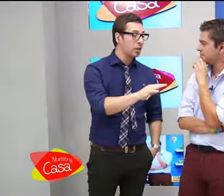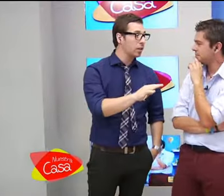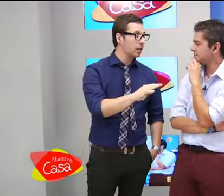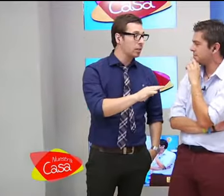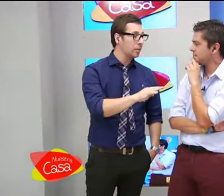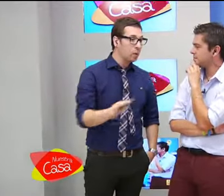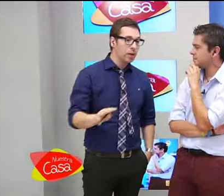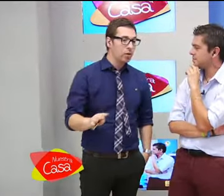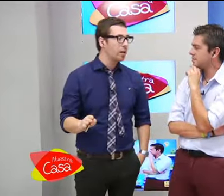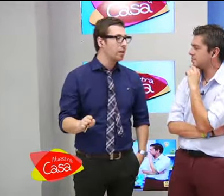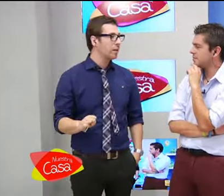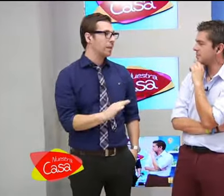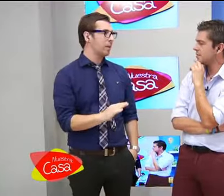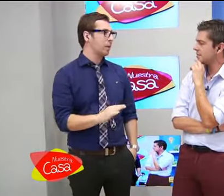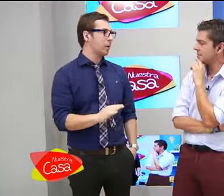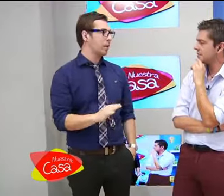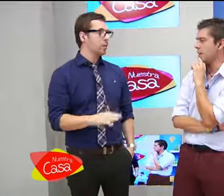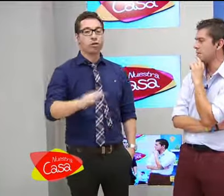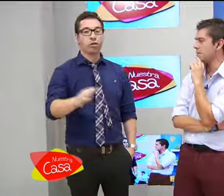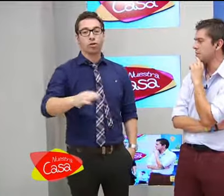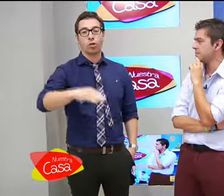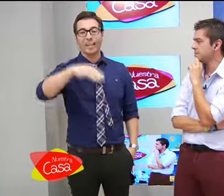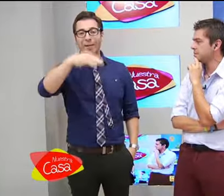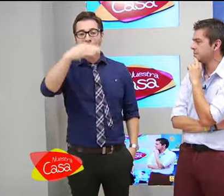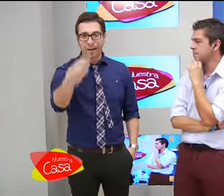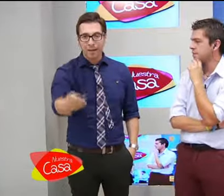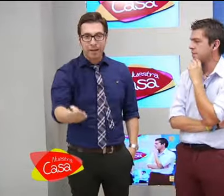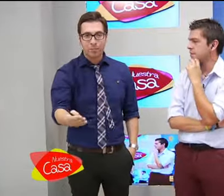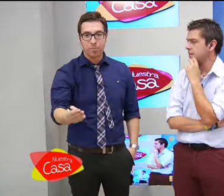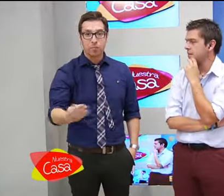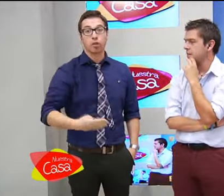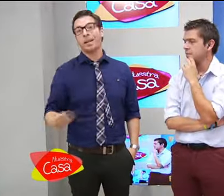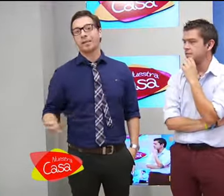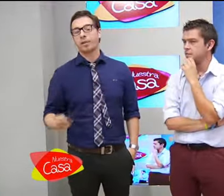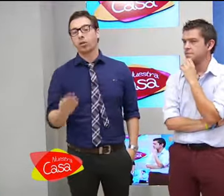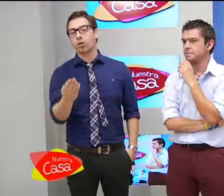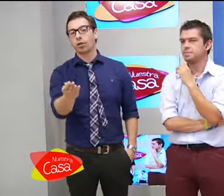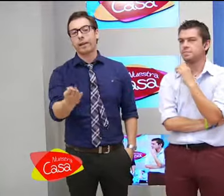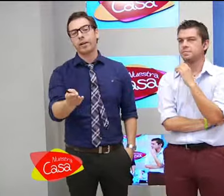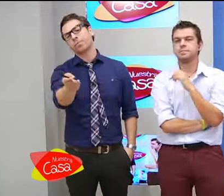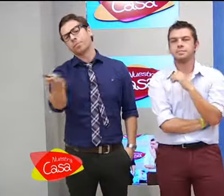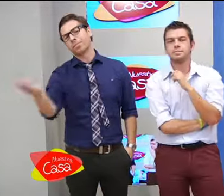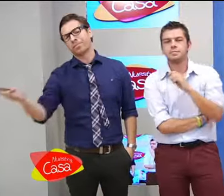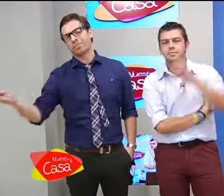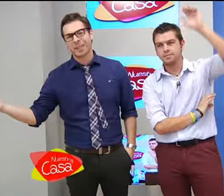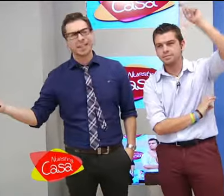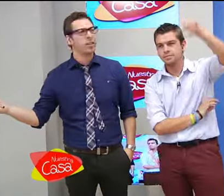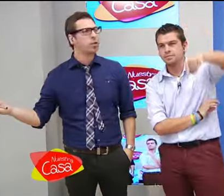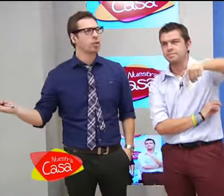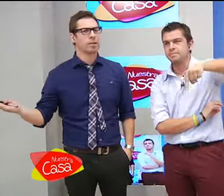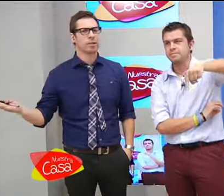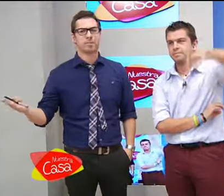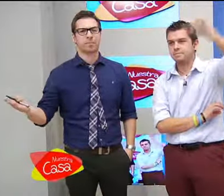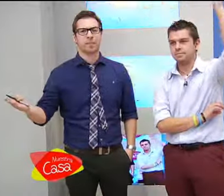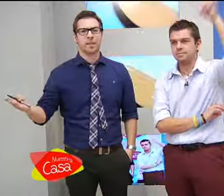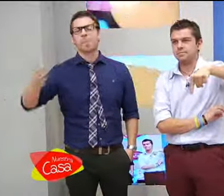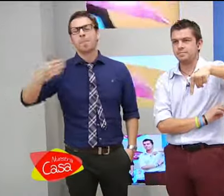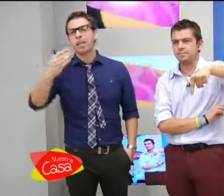público es espectacular. Por eso si tú quieres volver a ver, si te lo perdiste, te lo contaron, esta noche, 22